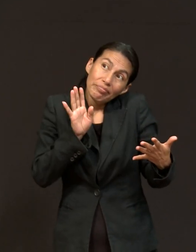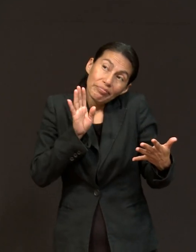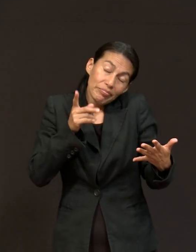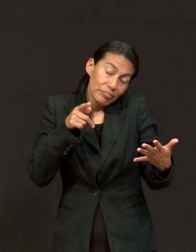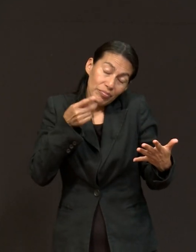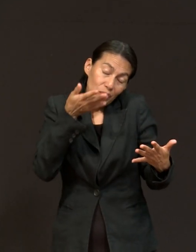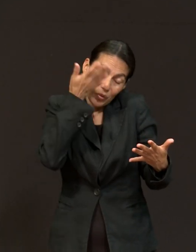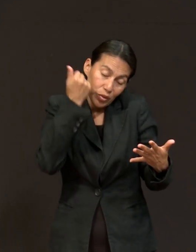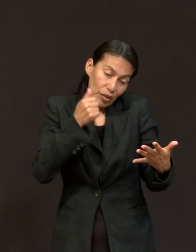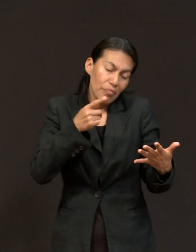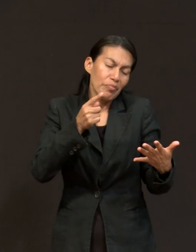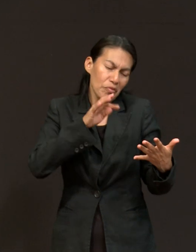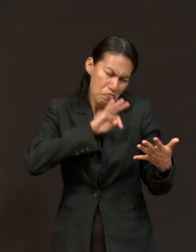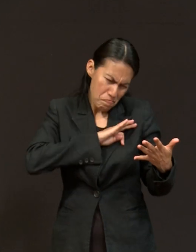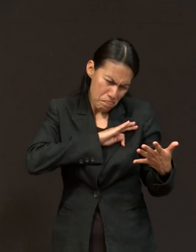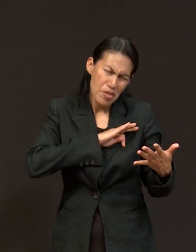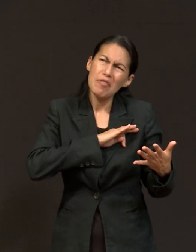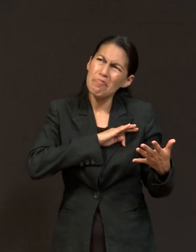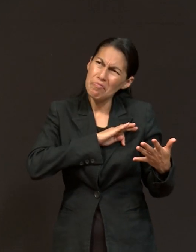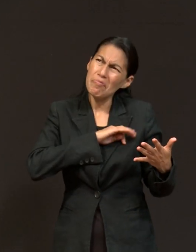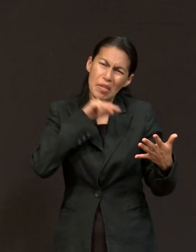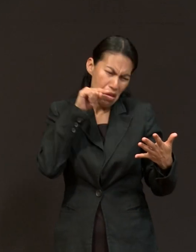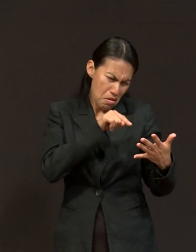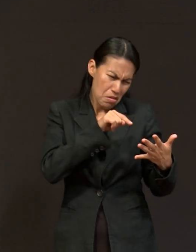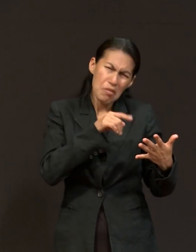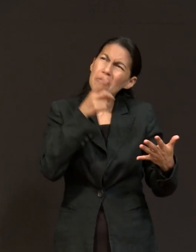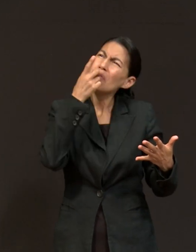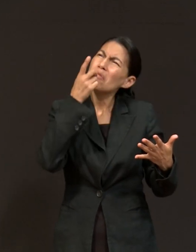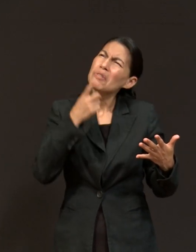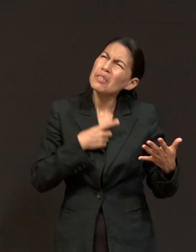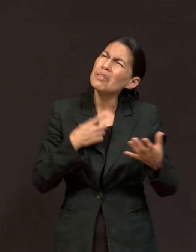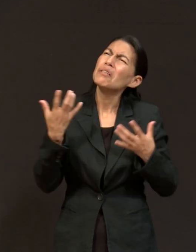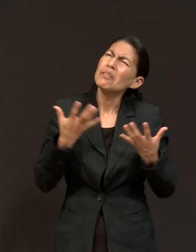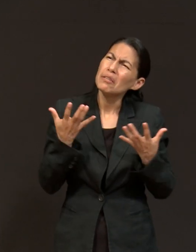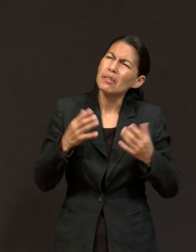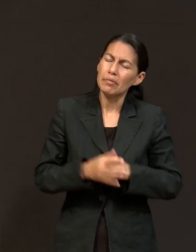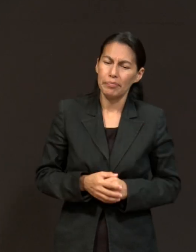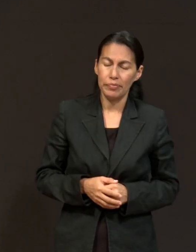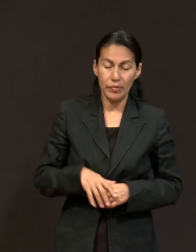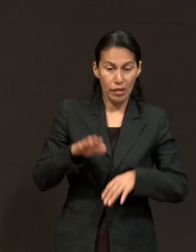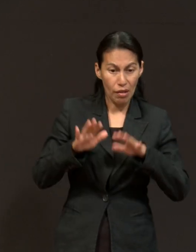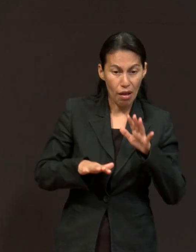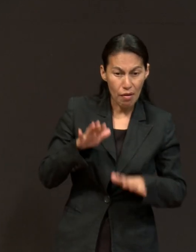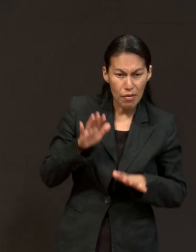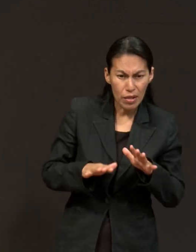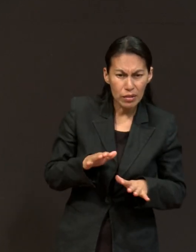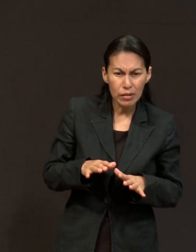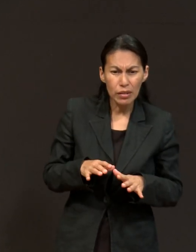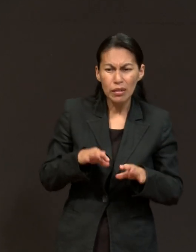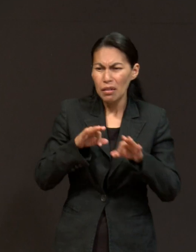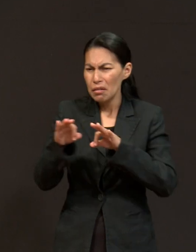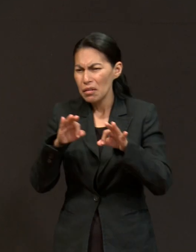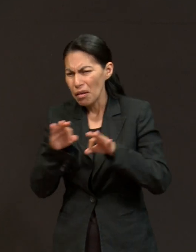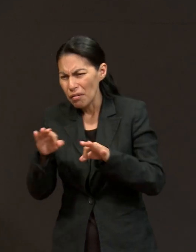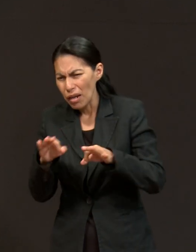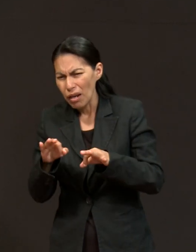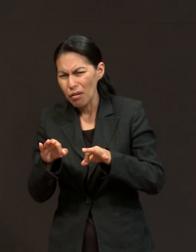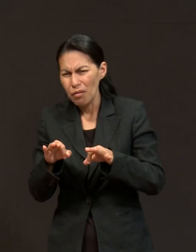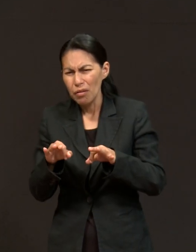Amén. Y a veces se presentaba una u otra circunstancia en el campo de trabajo, y yo recordaba el capítulo, aunque sea con puros